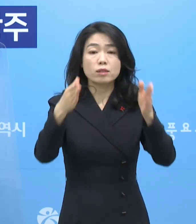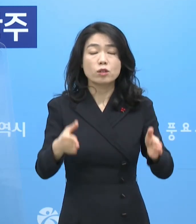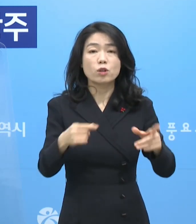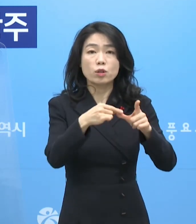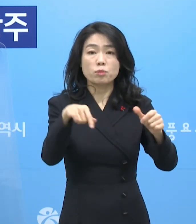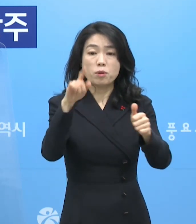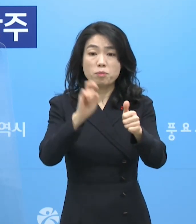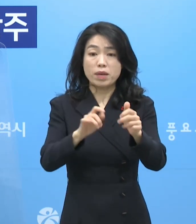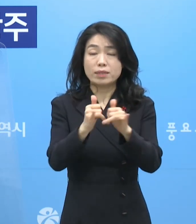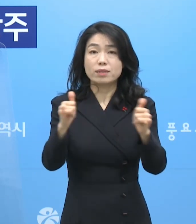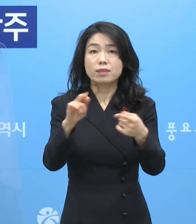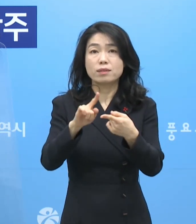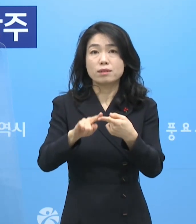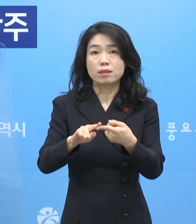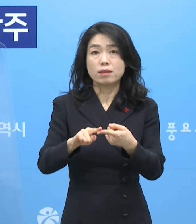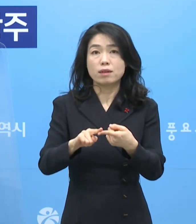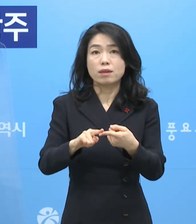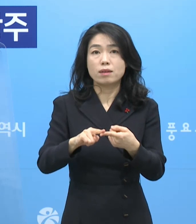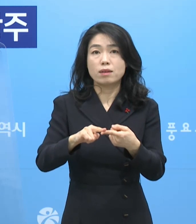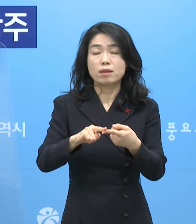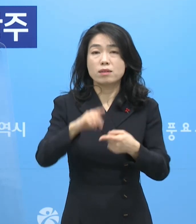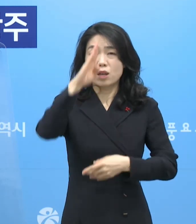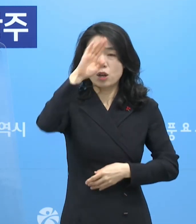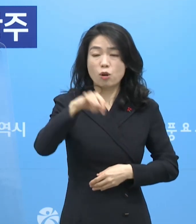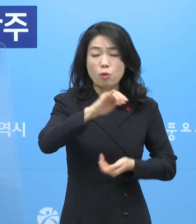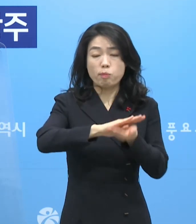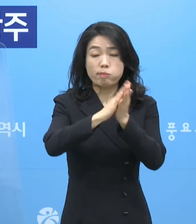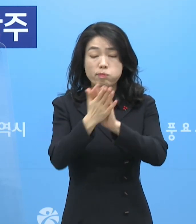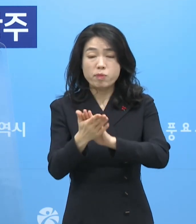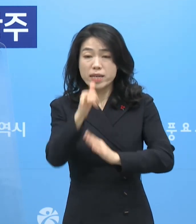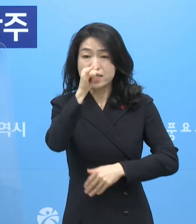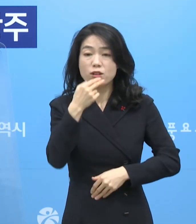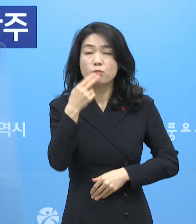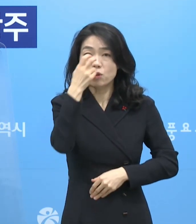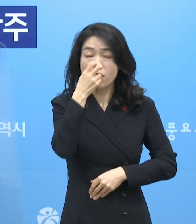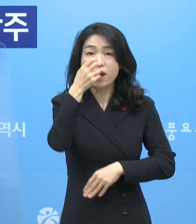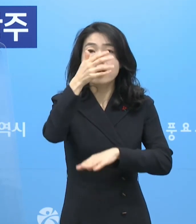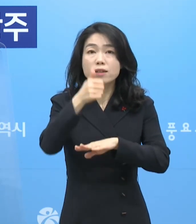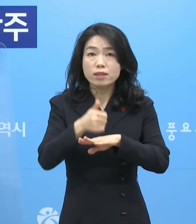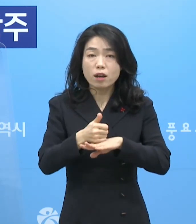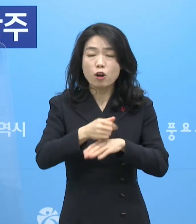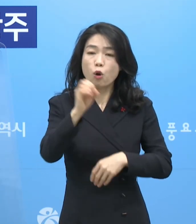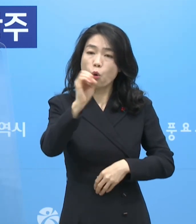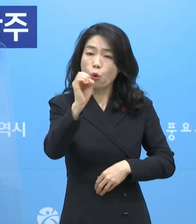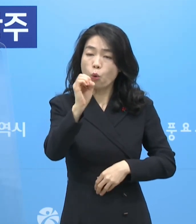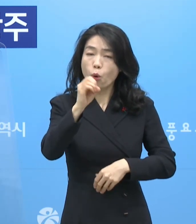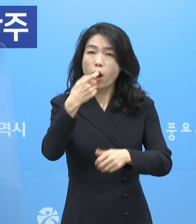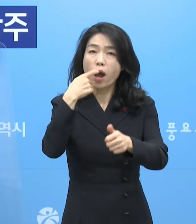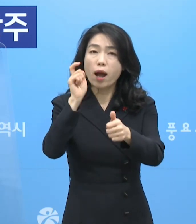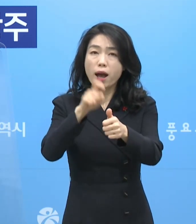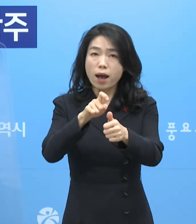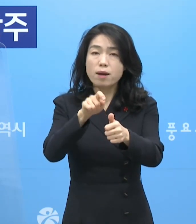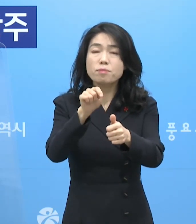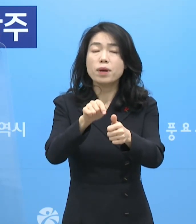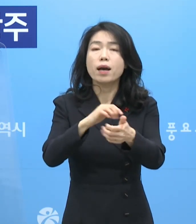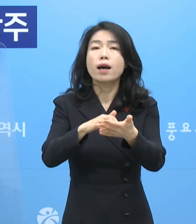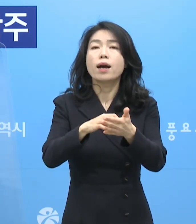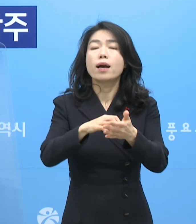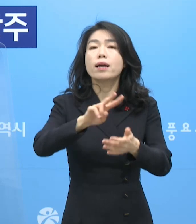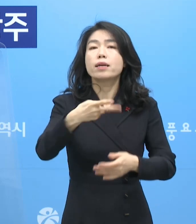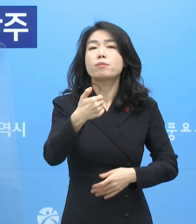일부 확진자를 대상으로 변이 여부를 확인한 결과 오미크론으로 판명된 확진자가 총